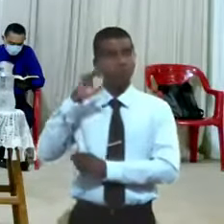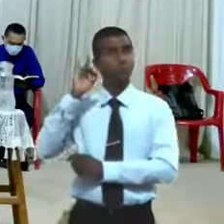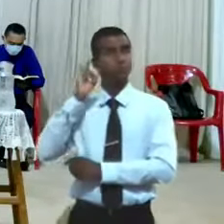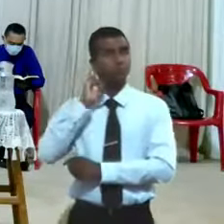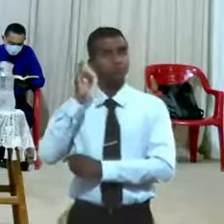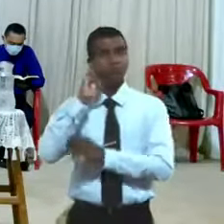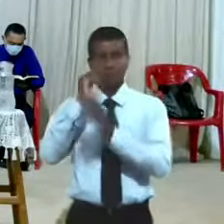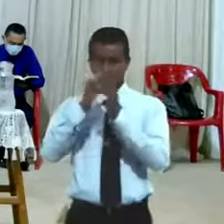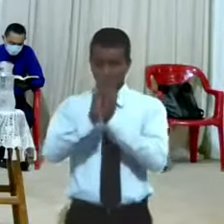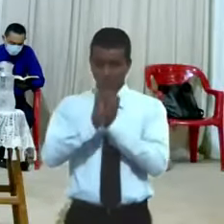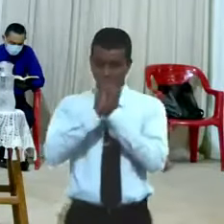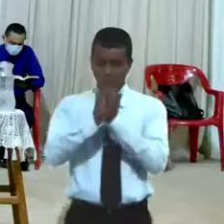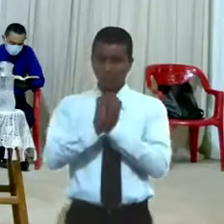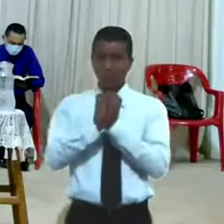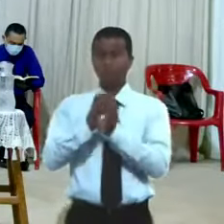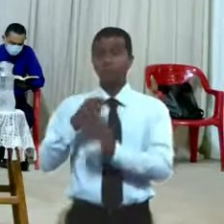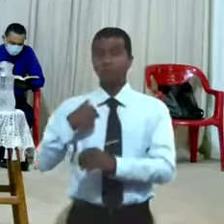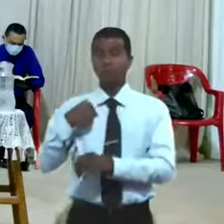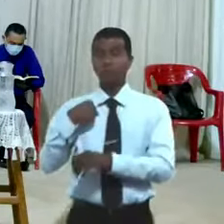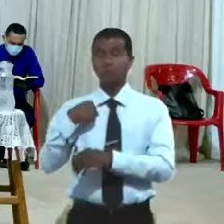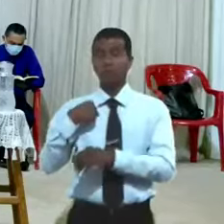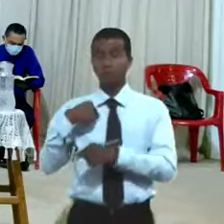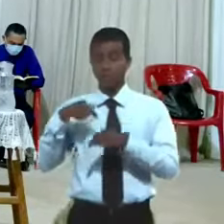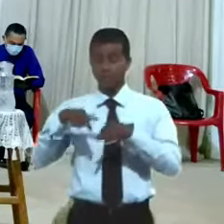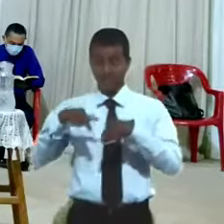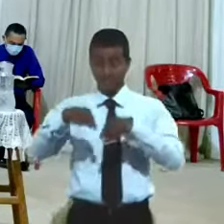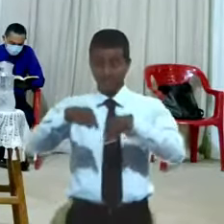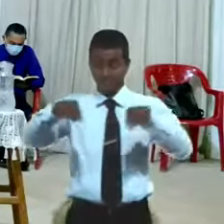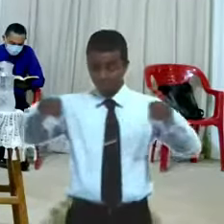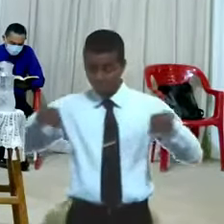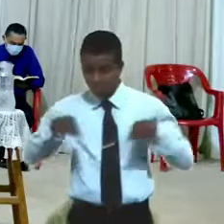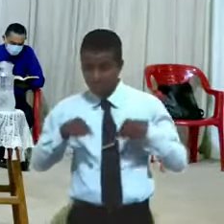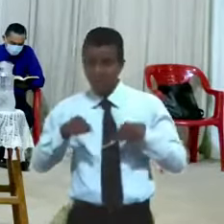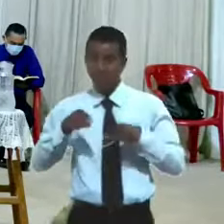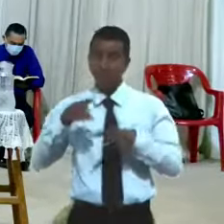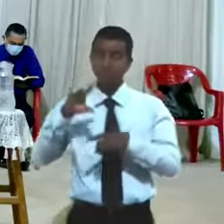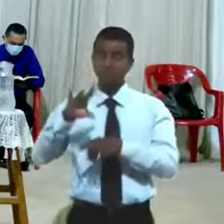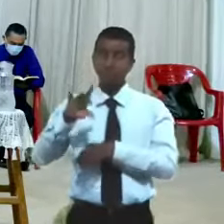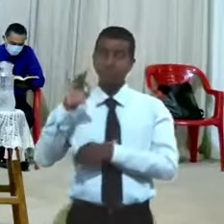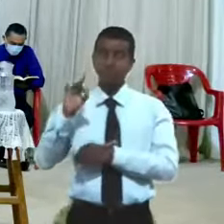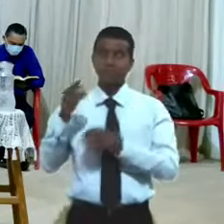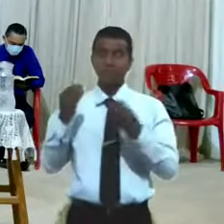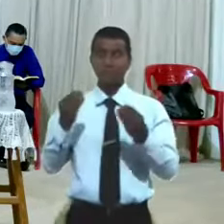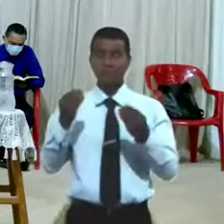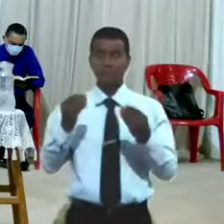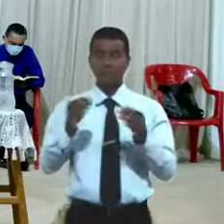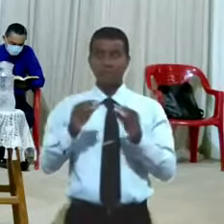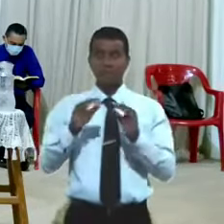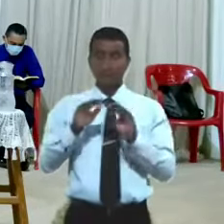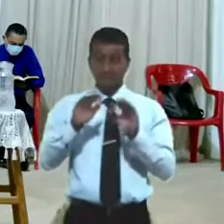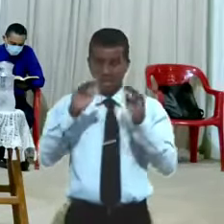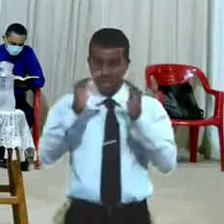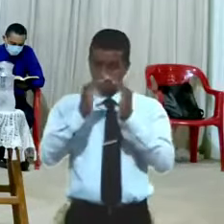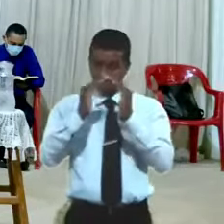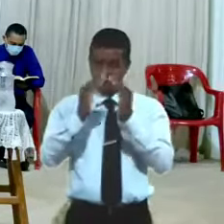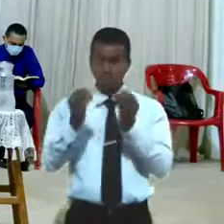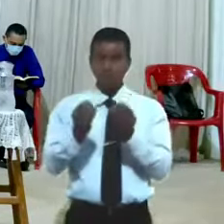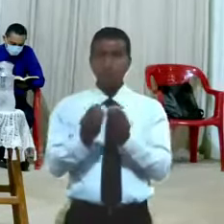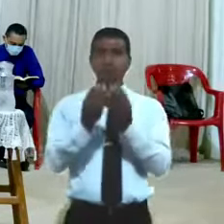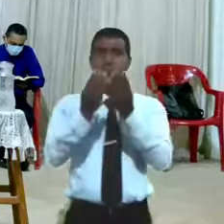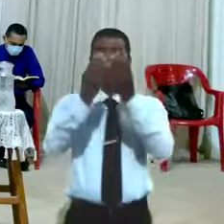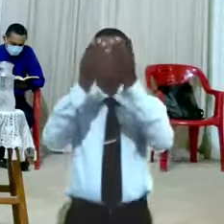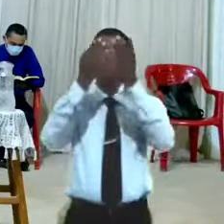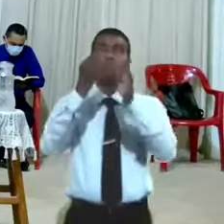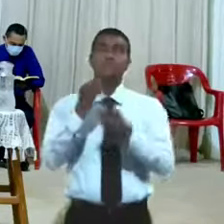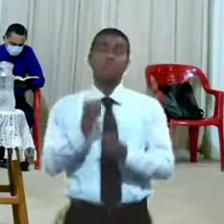y he elegido para mí este lugar por casa de sacrificio. Si yo cerrare los cielos para que no haya